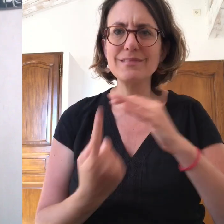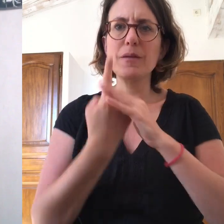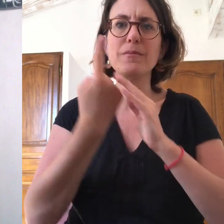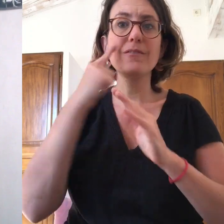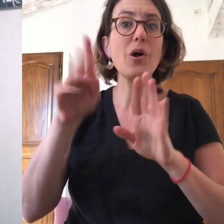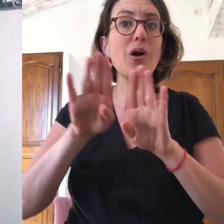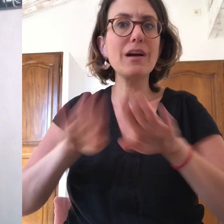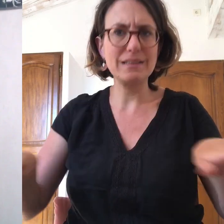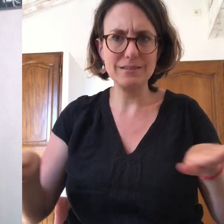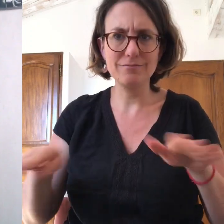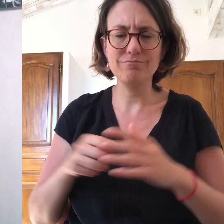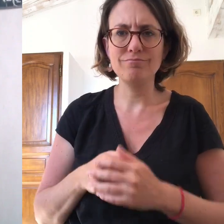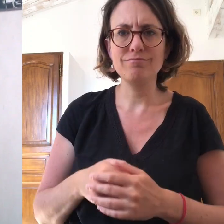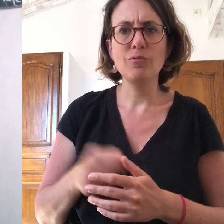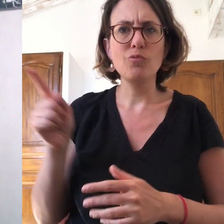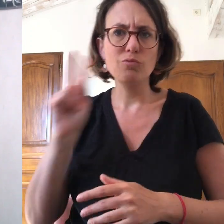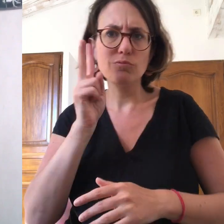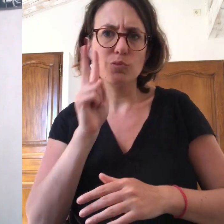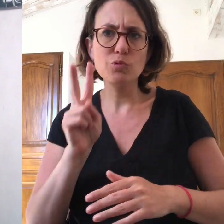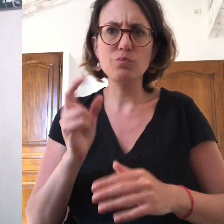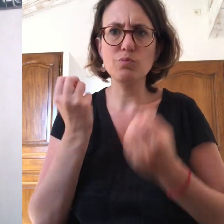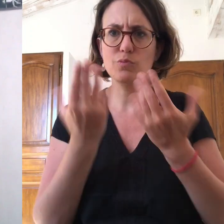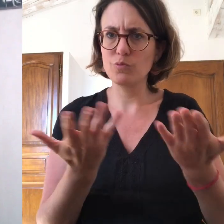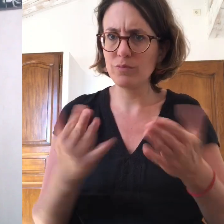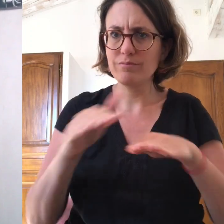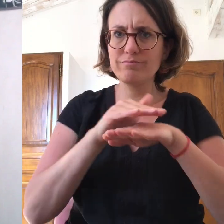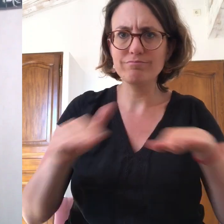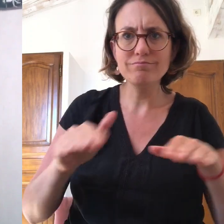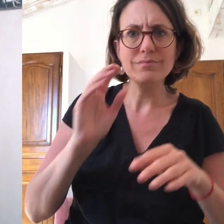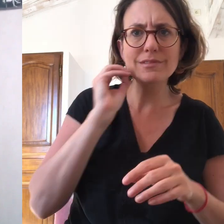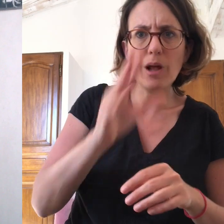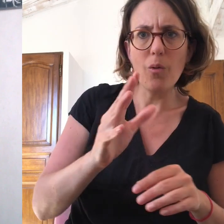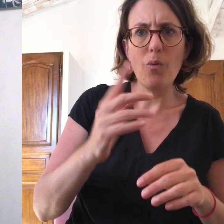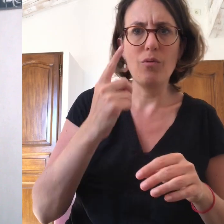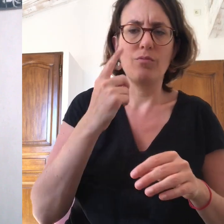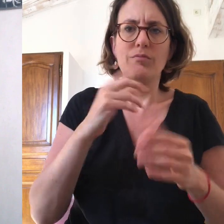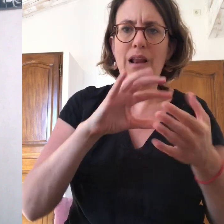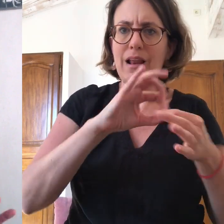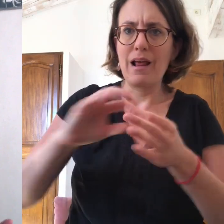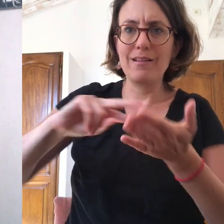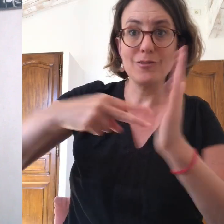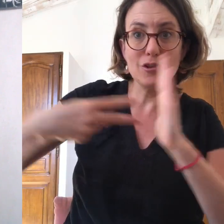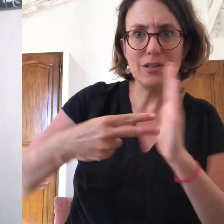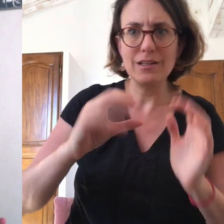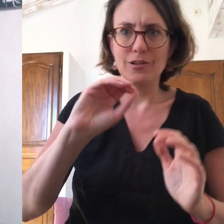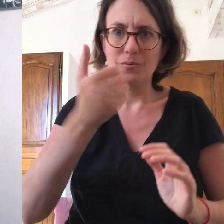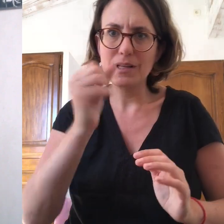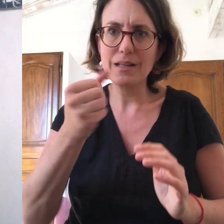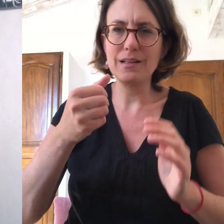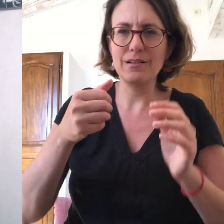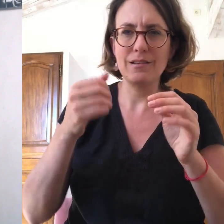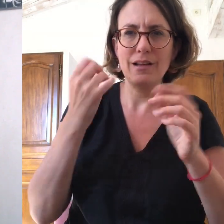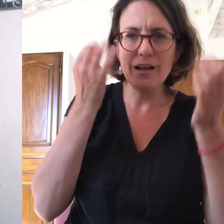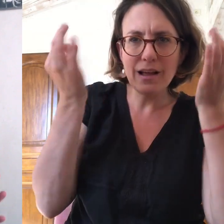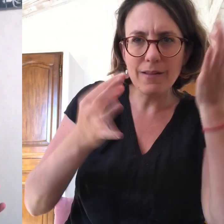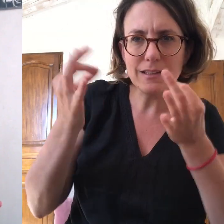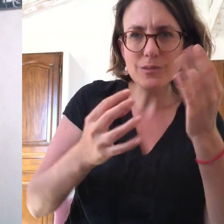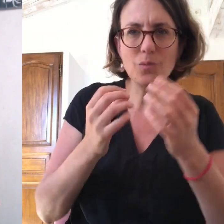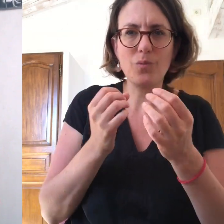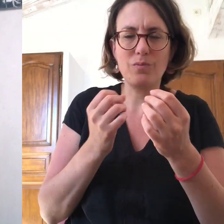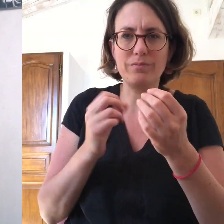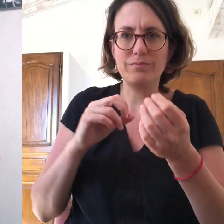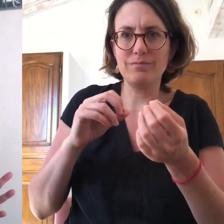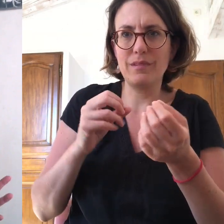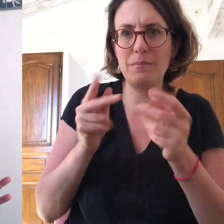mars avait lieu l'événement Startup for Kids. C'est un salon qui met en avant toutes les technologies et innovations à destination des